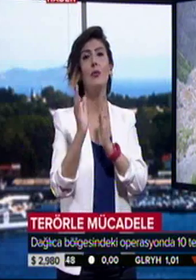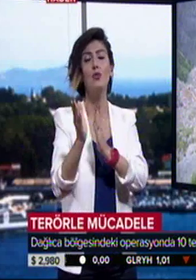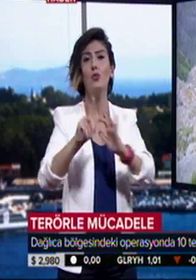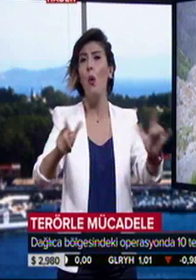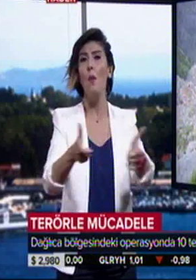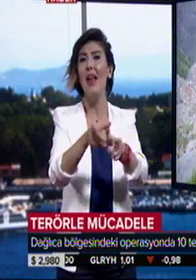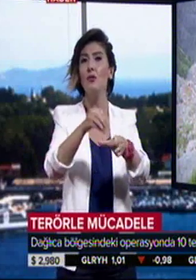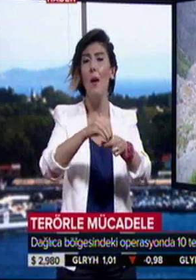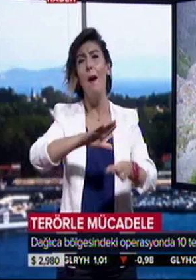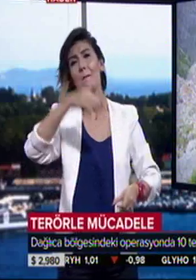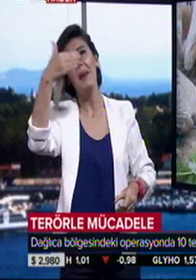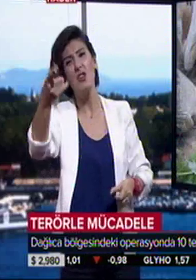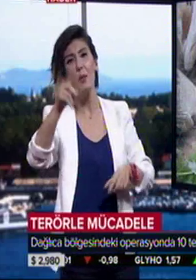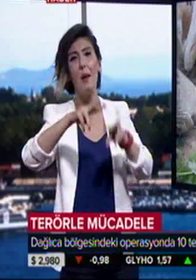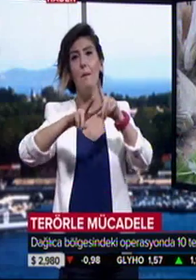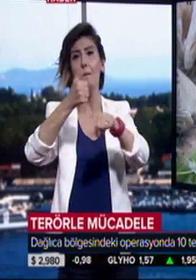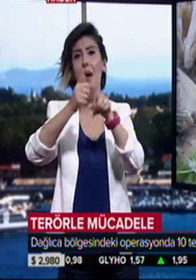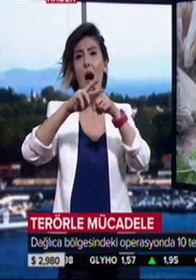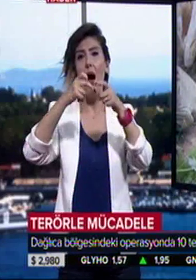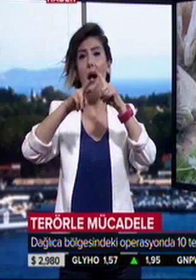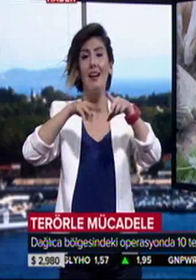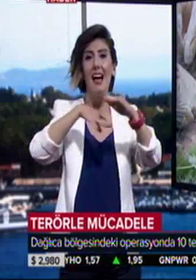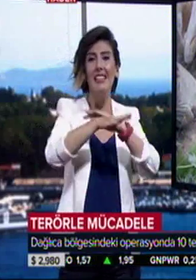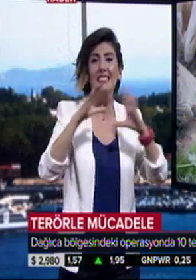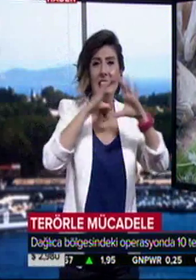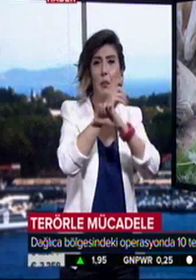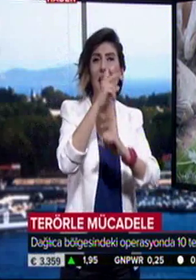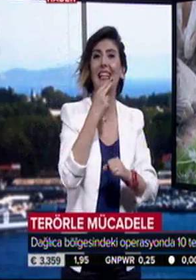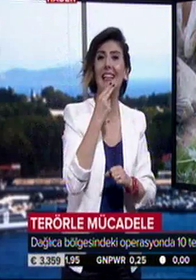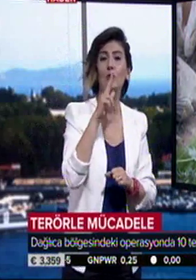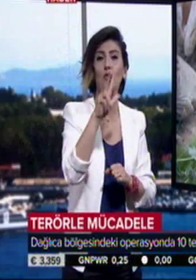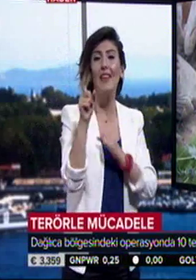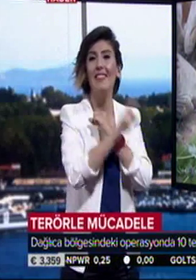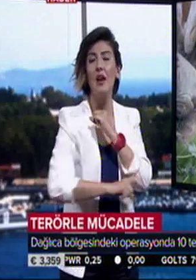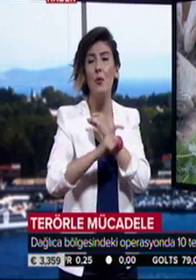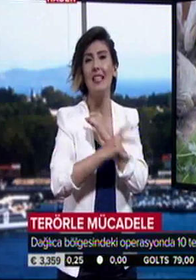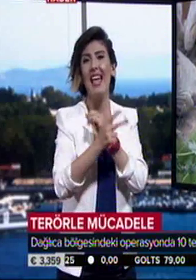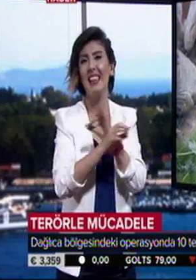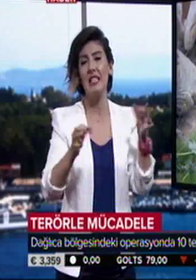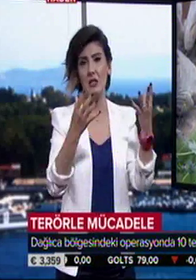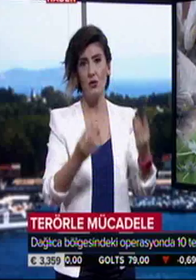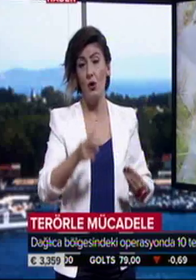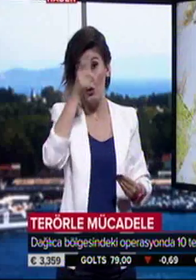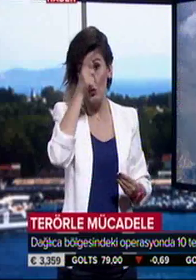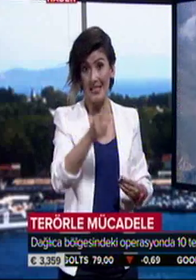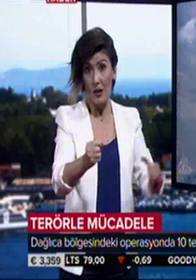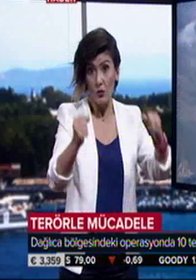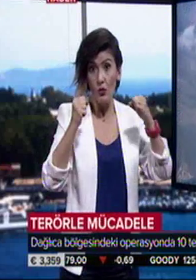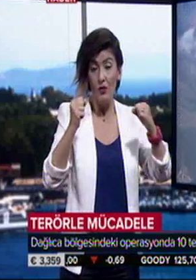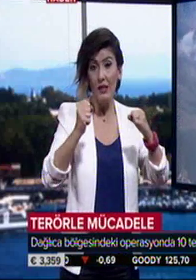operasyonlarda başka bir mağarada saklanan biri kadın 3 terörist etkisiz hale getirildi. Türk Silahlı Kuvvetleri'nin